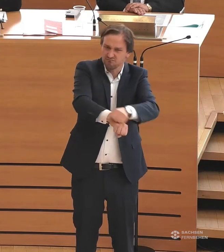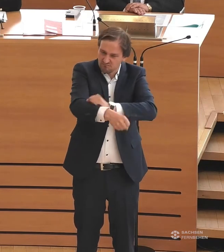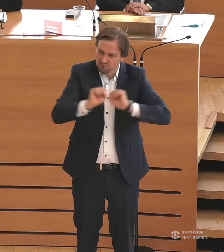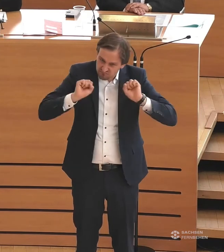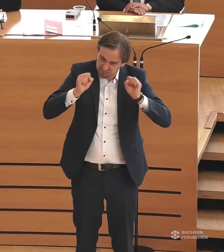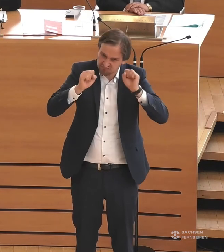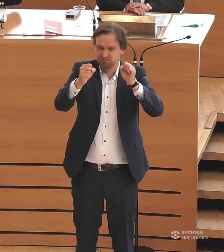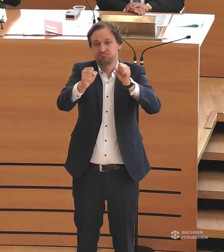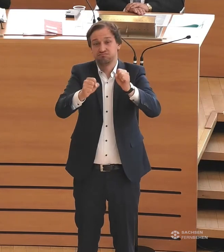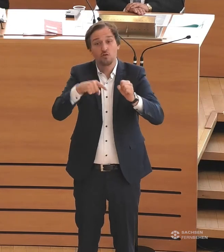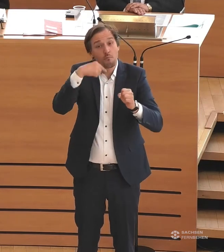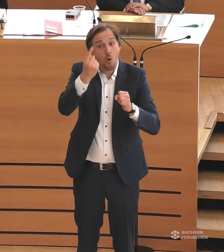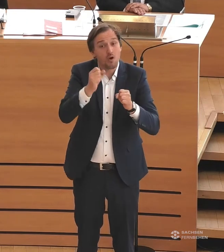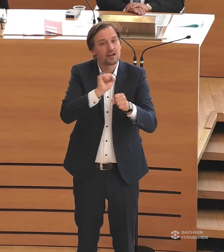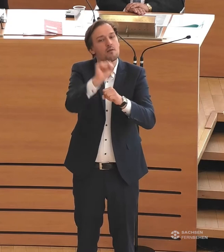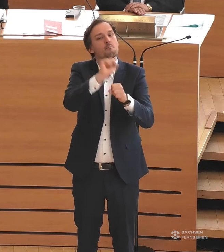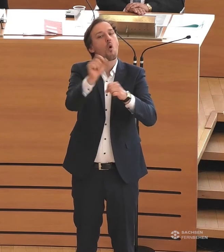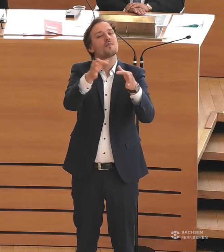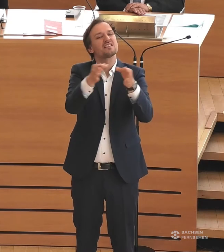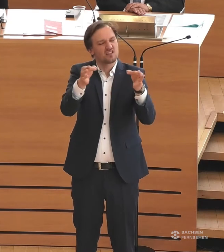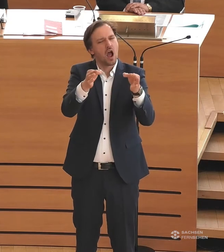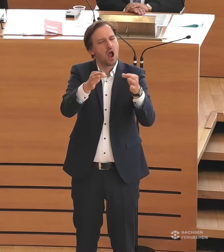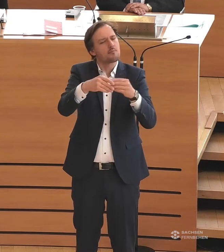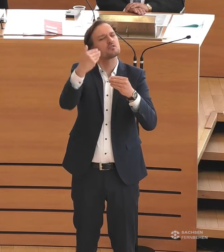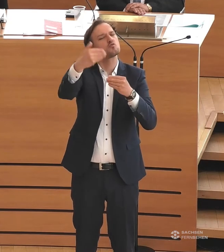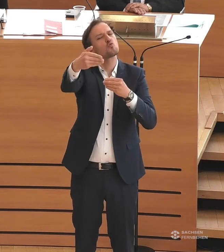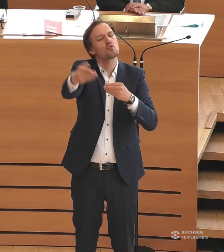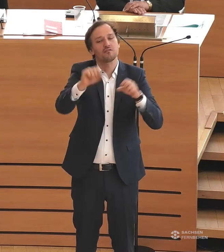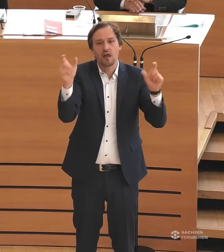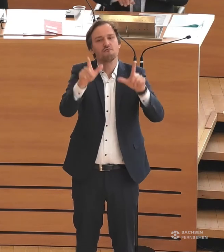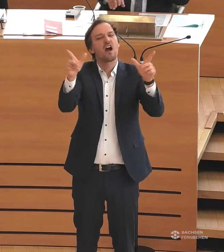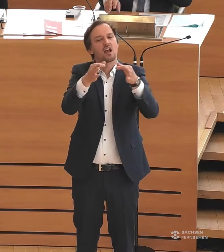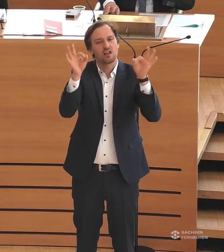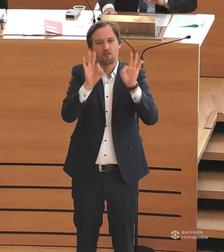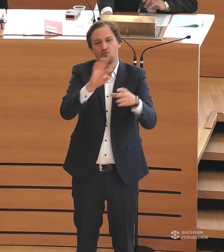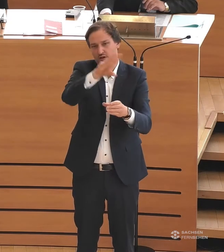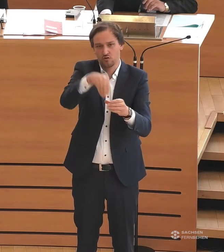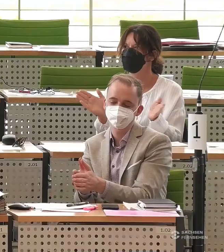dass der Protesttag künftig zu einem Feiertag für Inklusion werden kann. Vielen Dank.